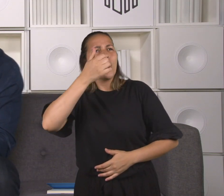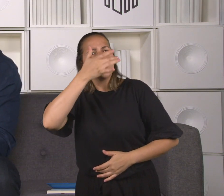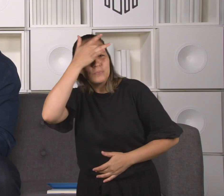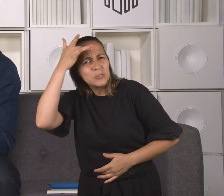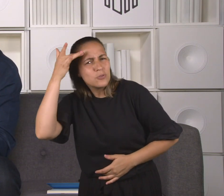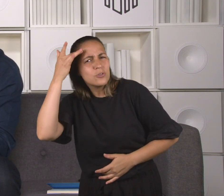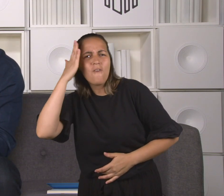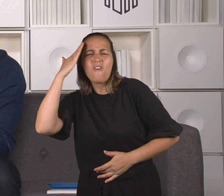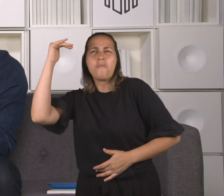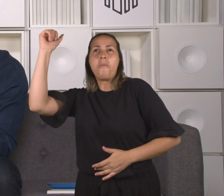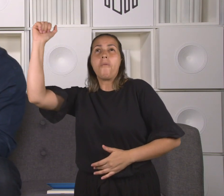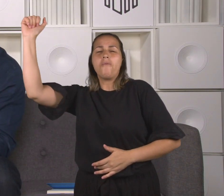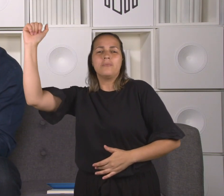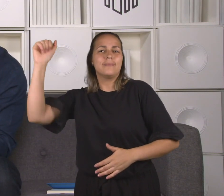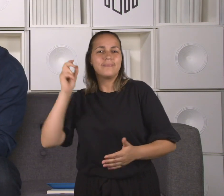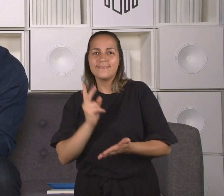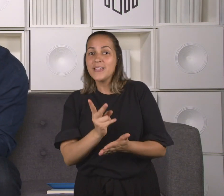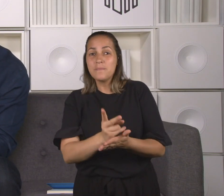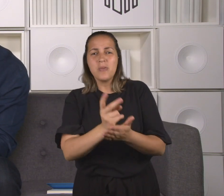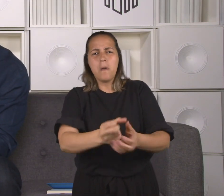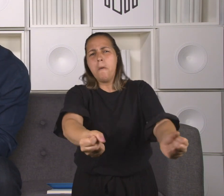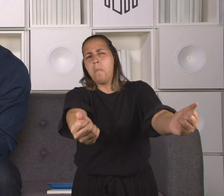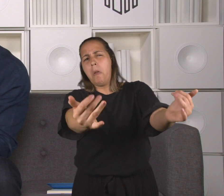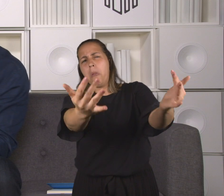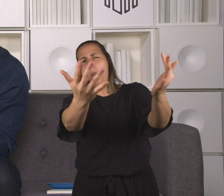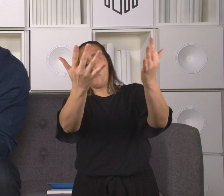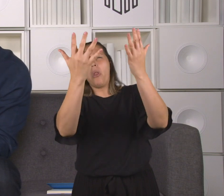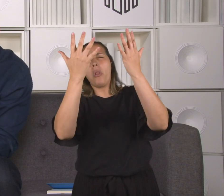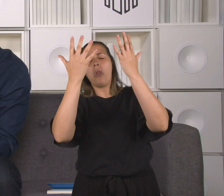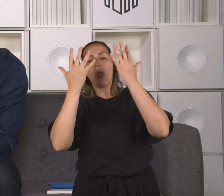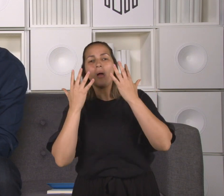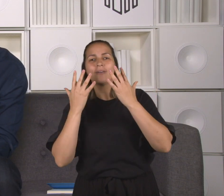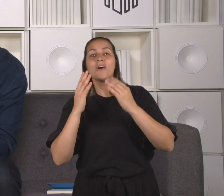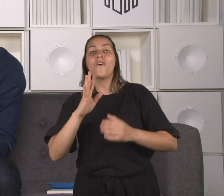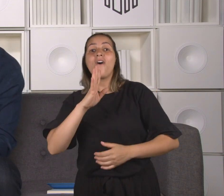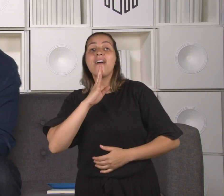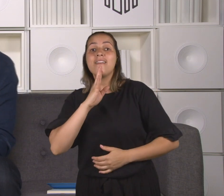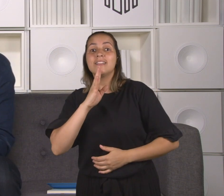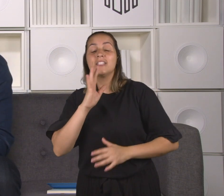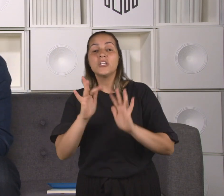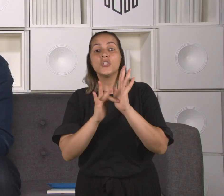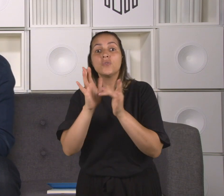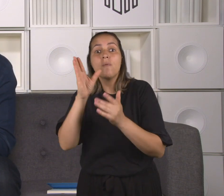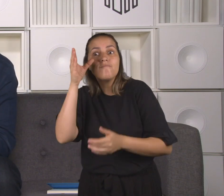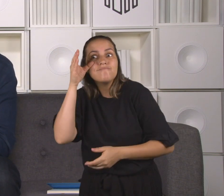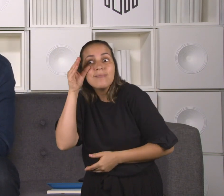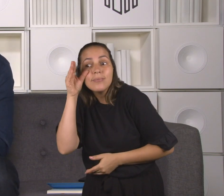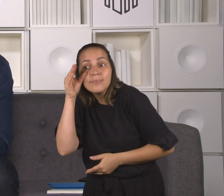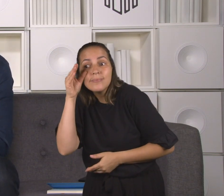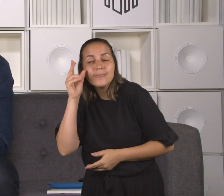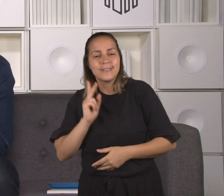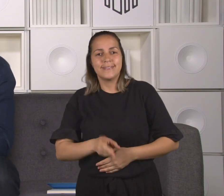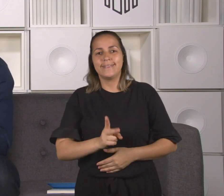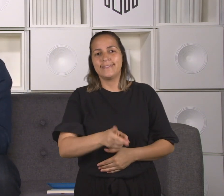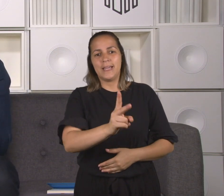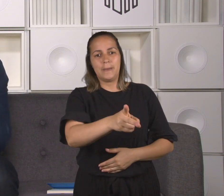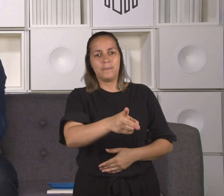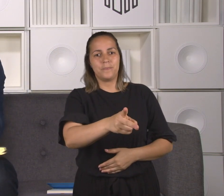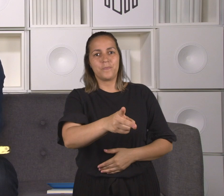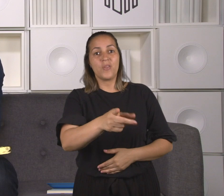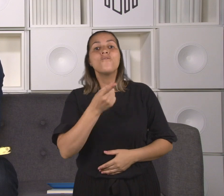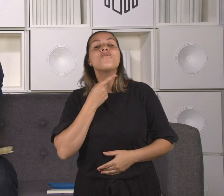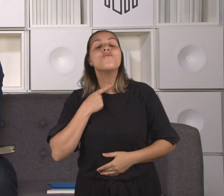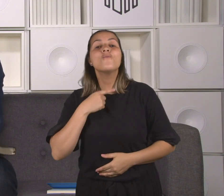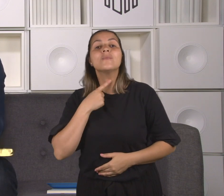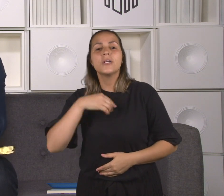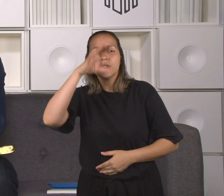Judéia, tanto de Jerusalém, eles correm e começam a circundar Jesus. Eles começam a